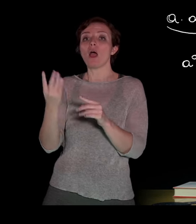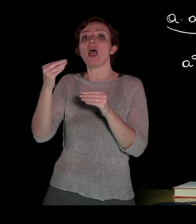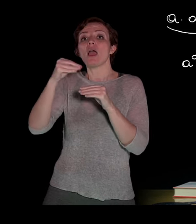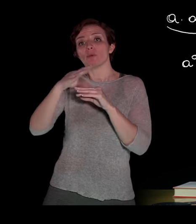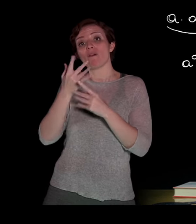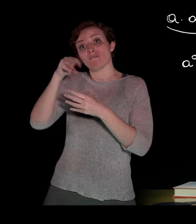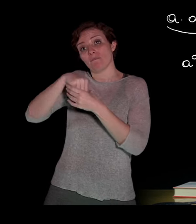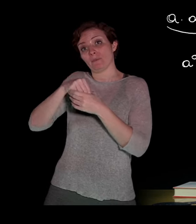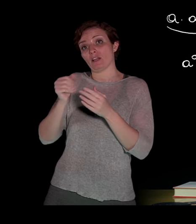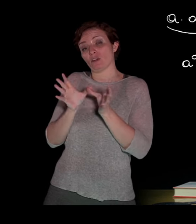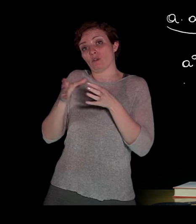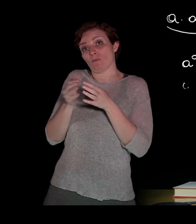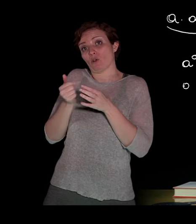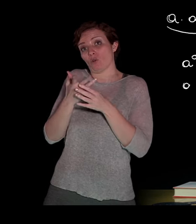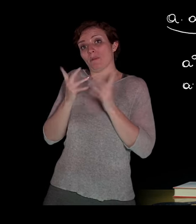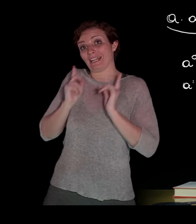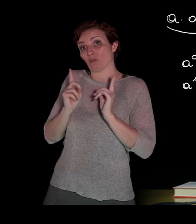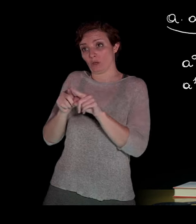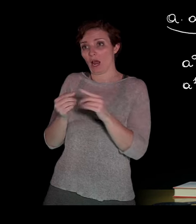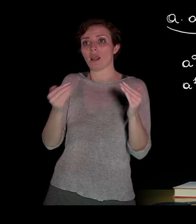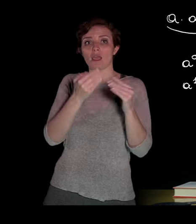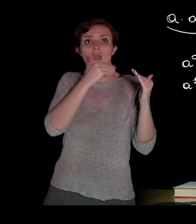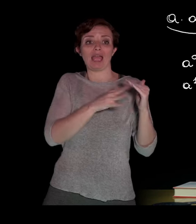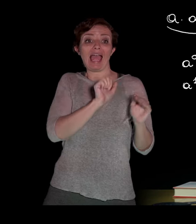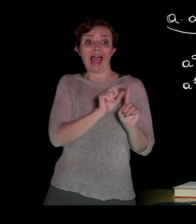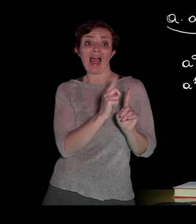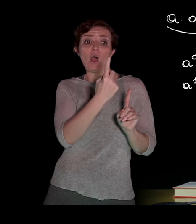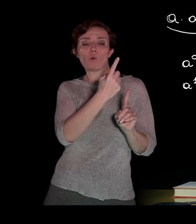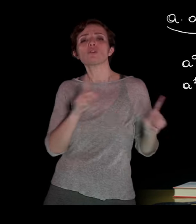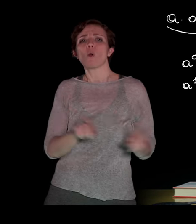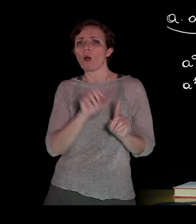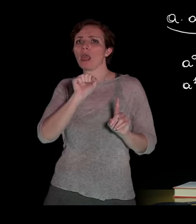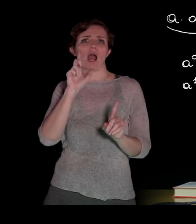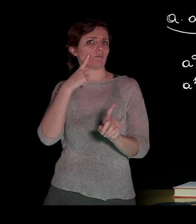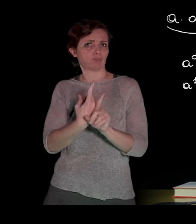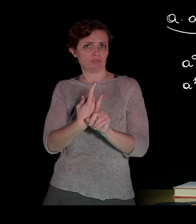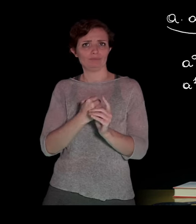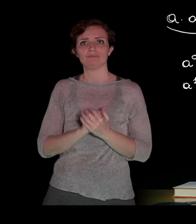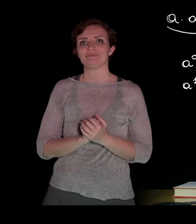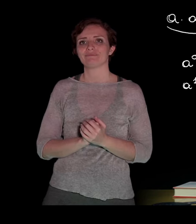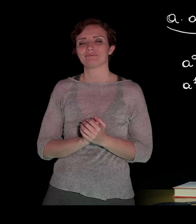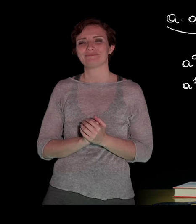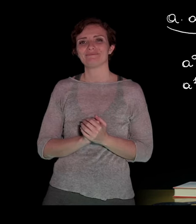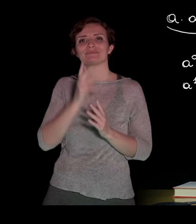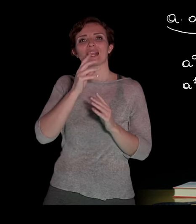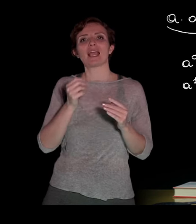natural A to 1 is equal to A. All principali proprietà delle potenze